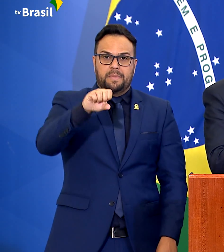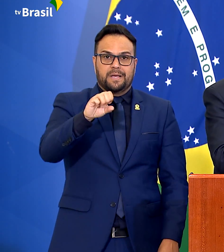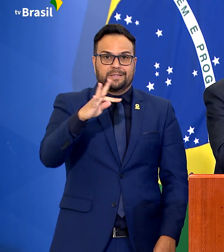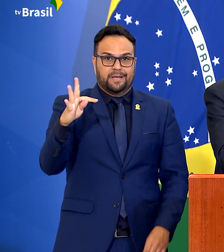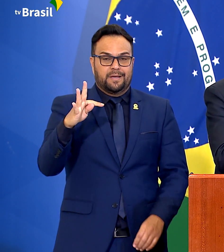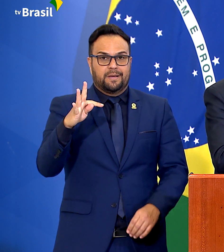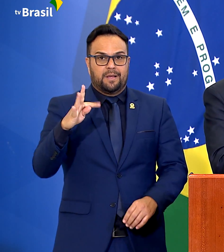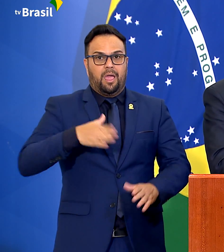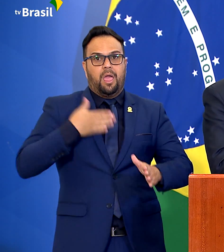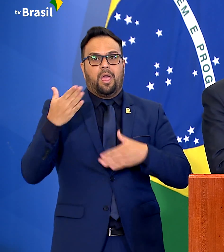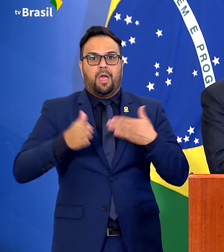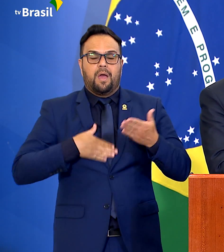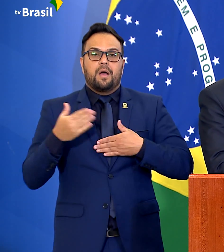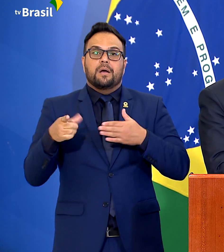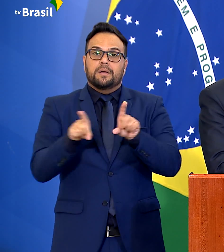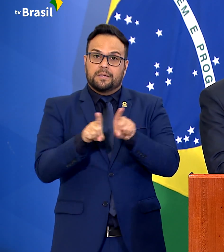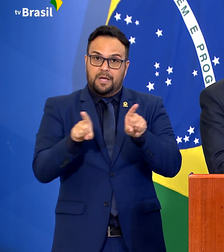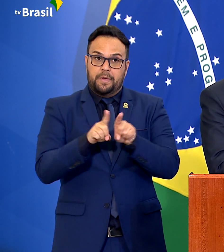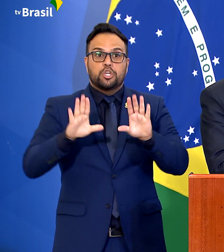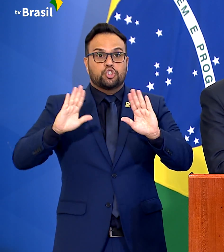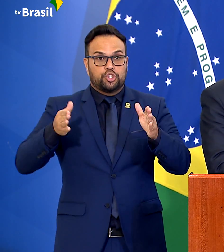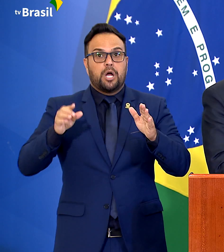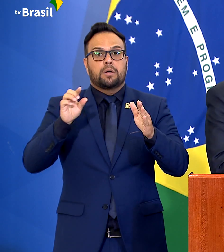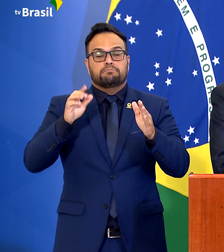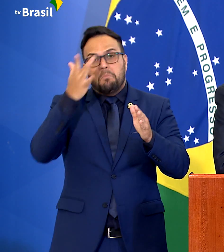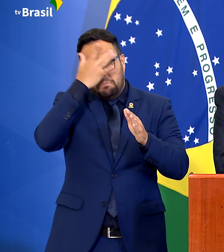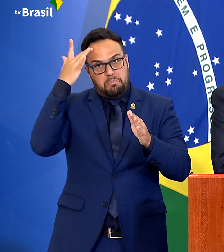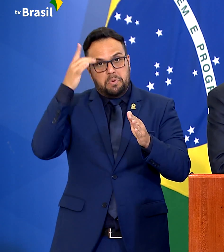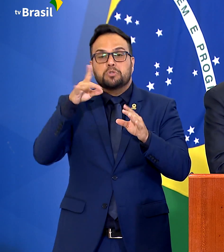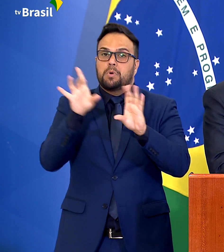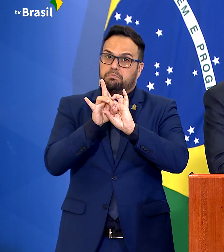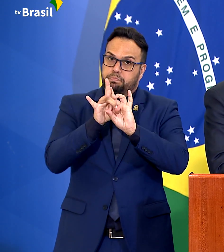Além das armas que nós distribuímos para pessoas de bem,